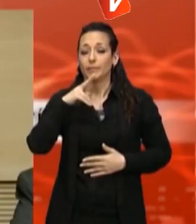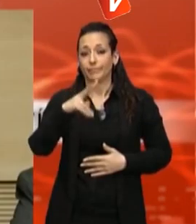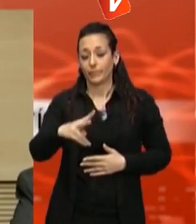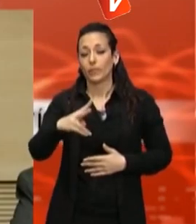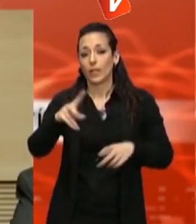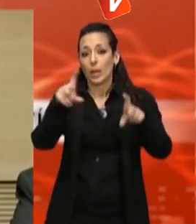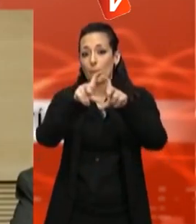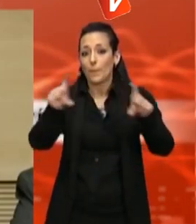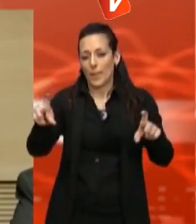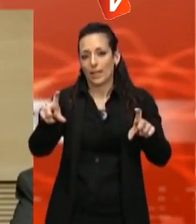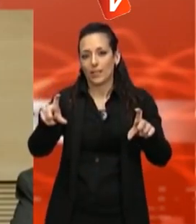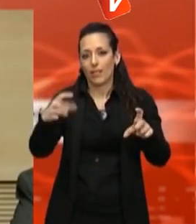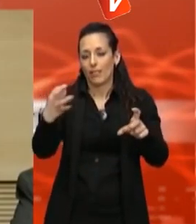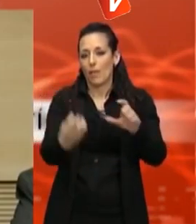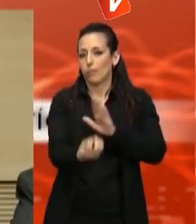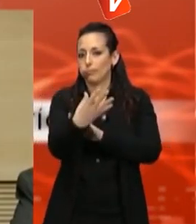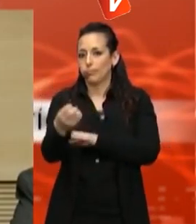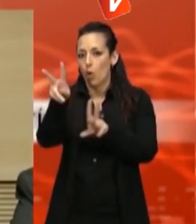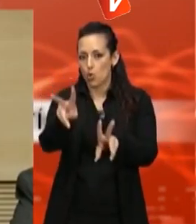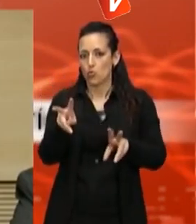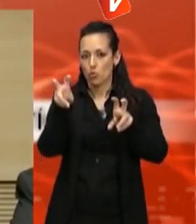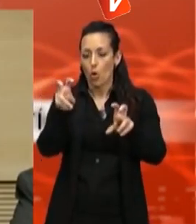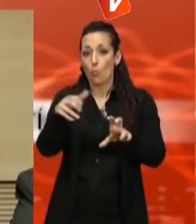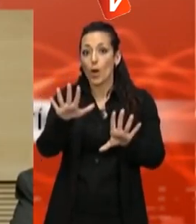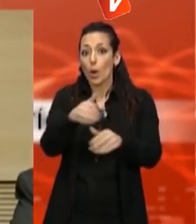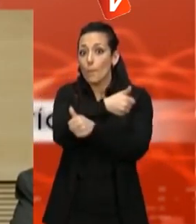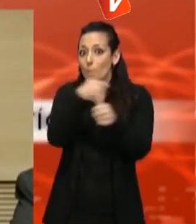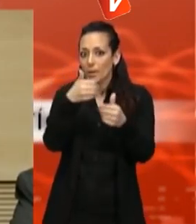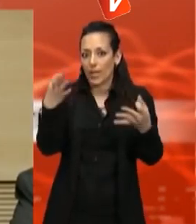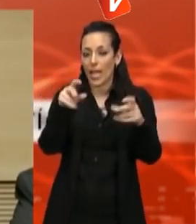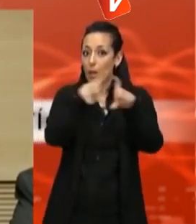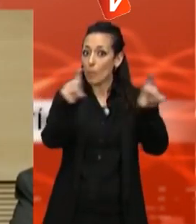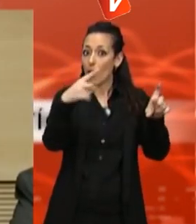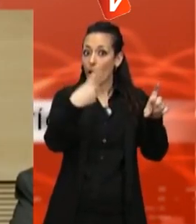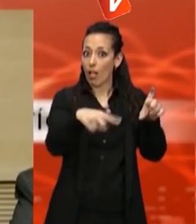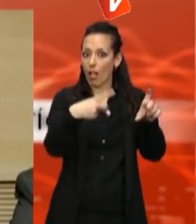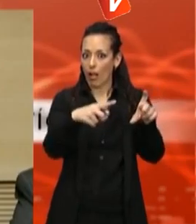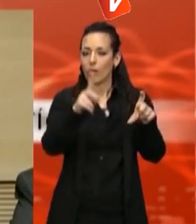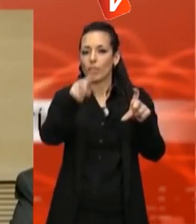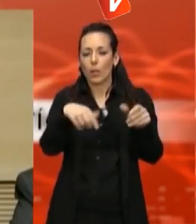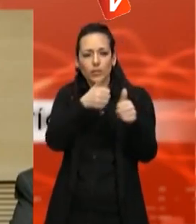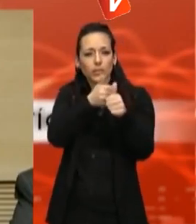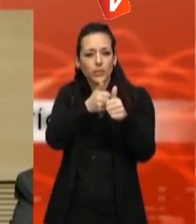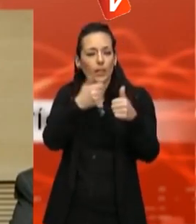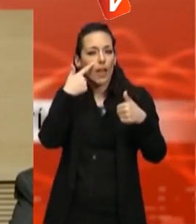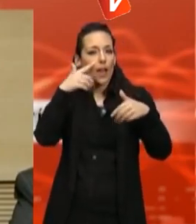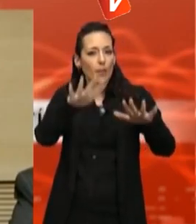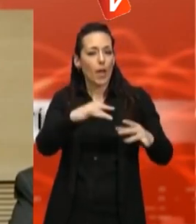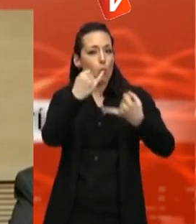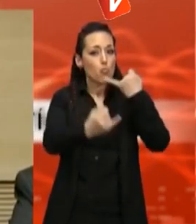que res, hem de salvar el que ja tenim, hem de mirar com podem solucionar els seus problemes, hem de mirar com es poden reorientar,